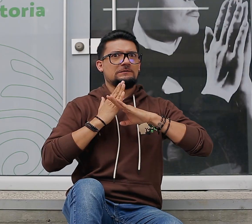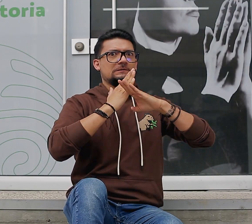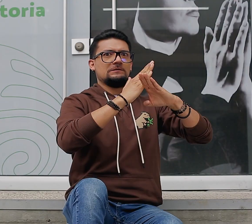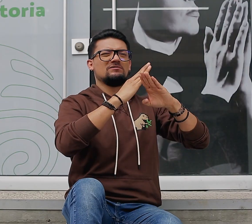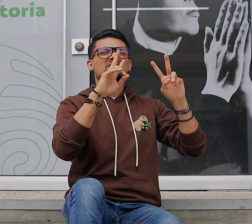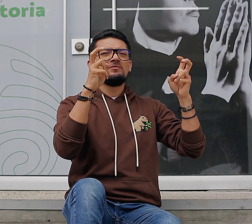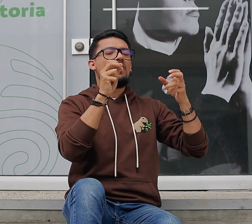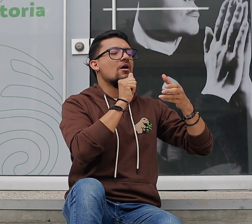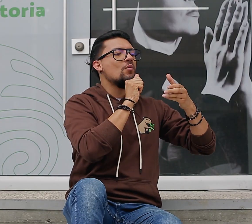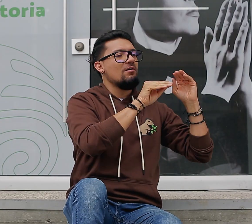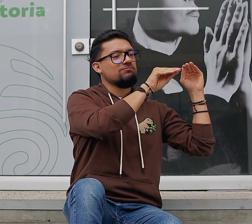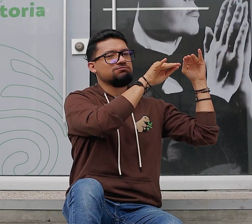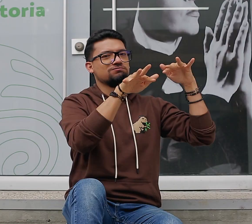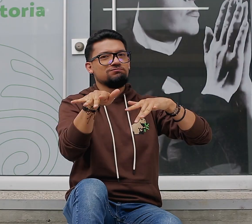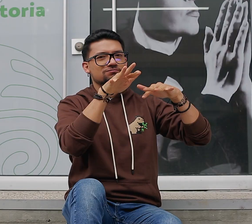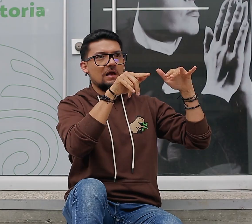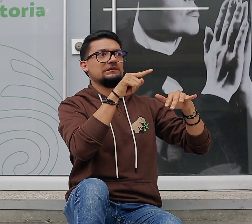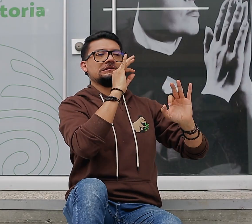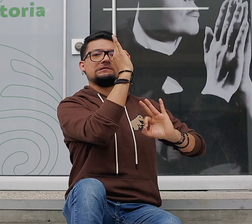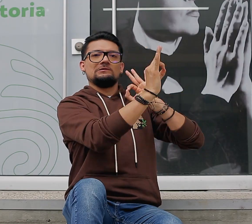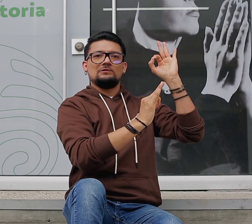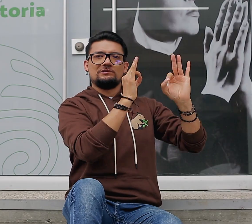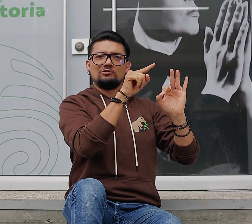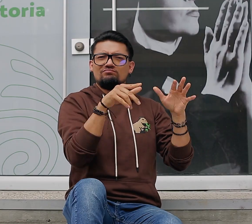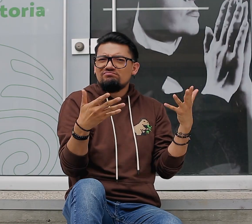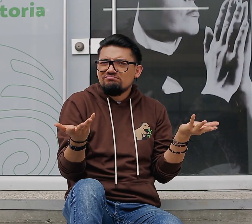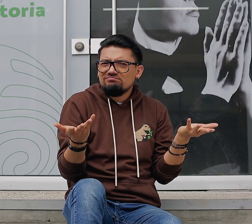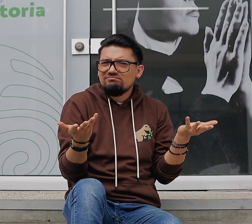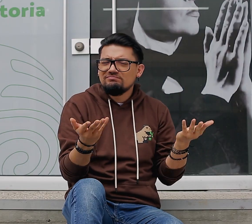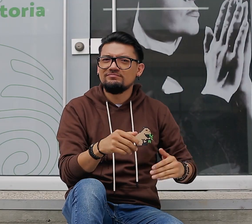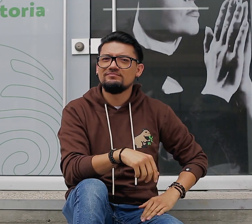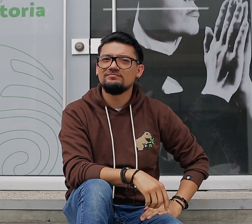¿Esto evidencia una falta de prevención en las fuentes de agua?